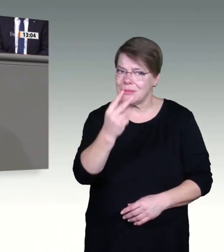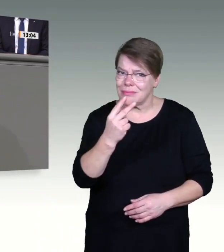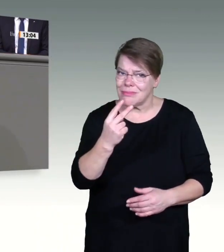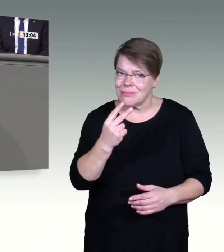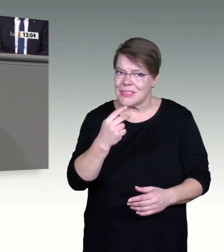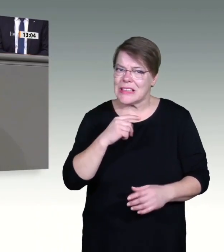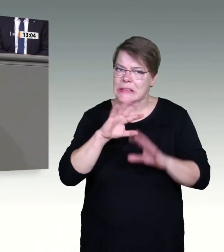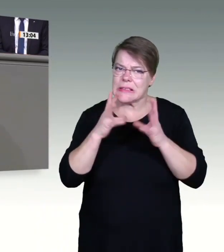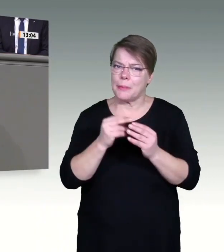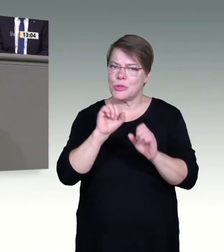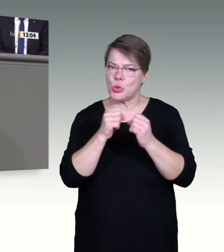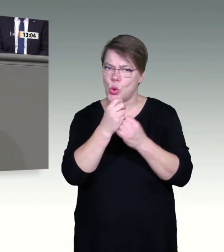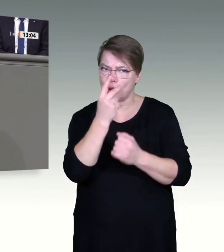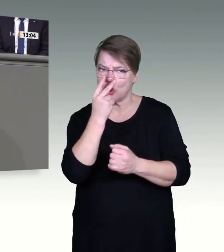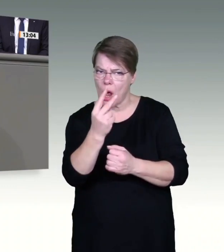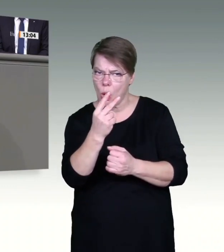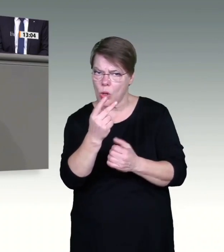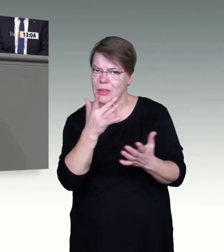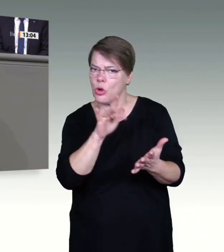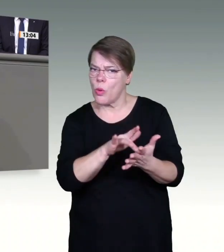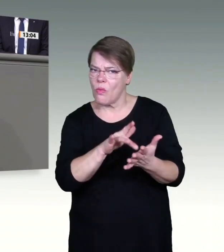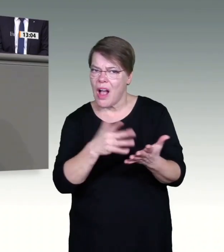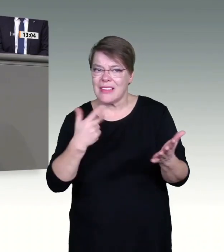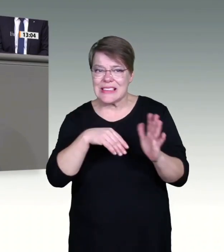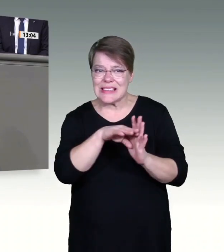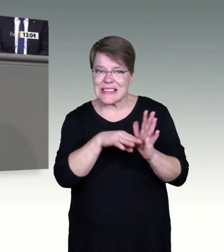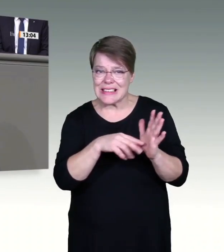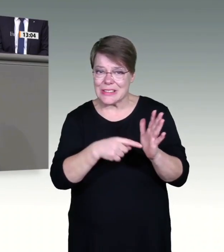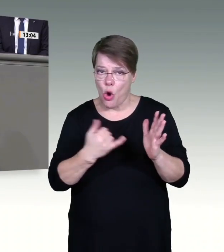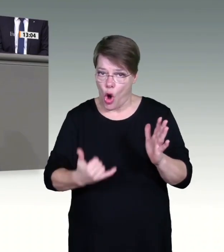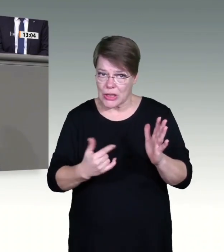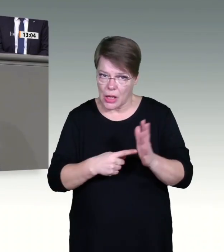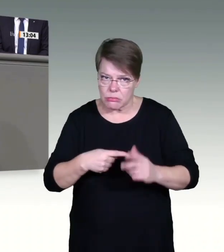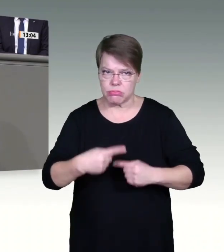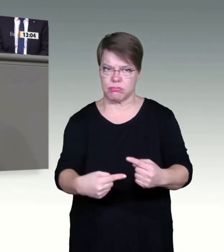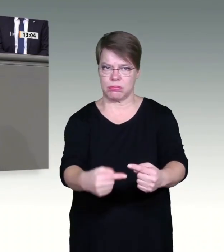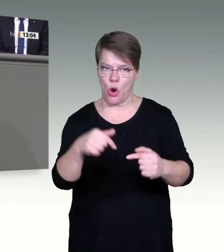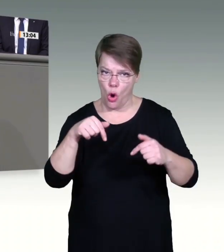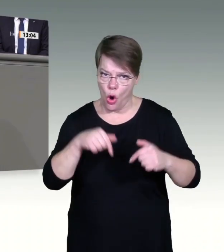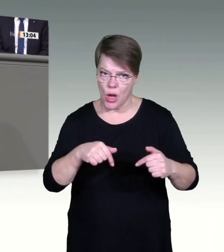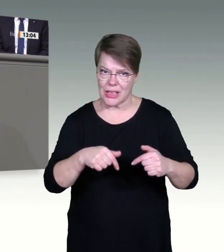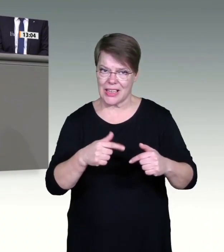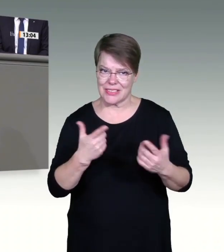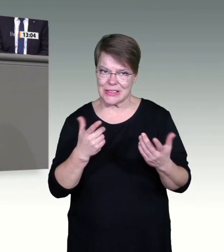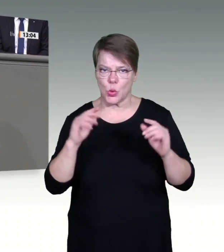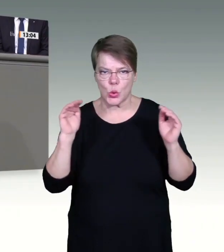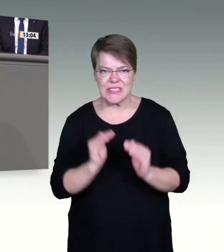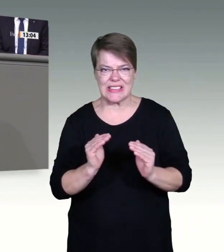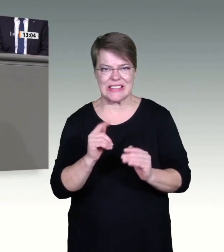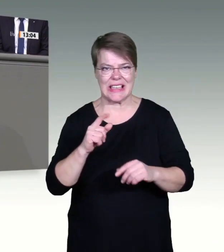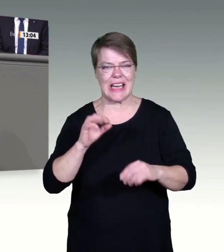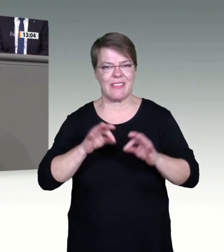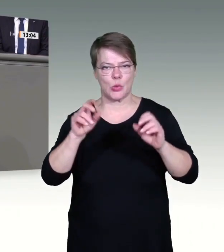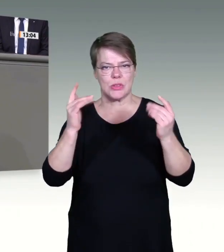ich möchte an die Länder gerichtet appellieren, wir brauchen jetzt die Durchsetzung, die Umsetzung der Maßnahmen, die wir in voller Fülle